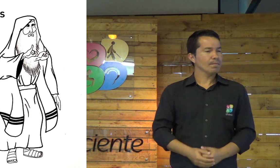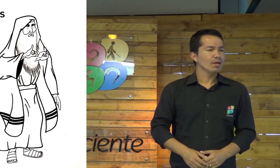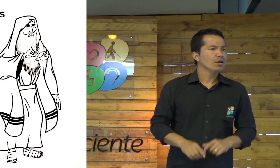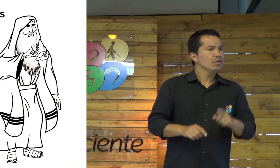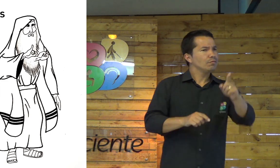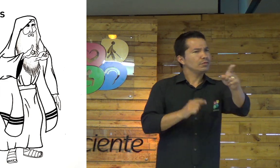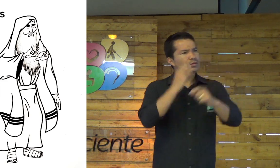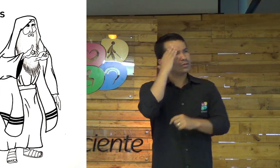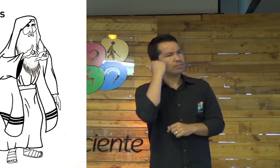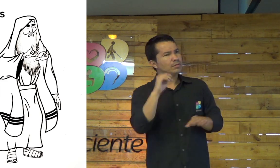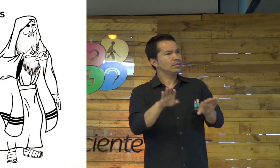Como?